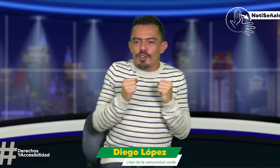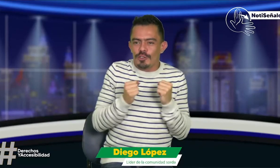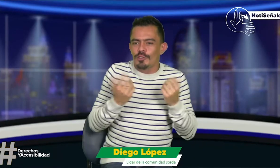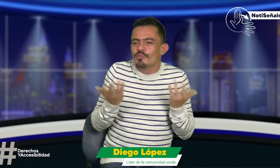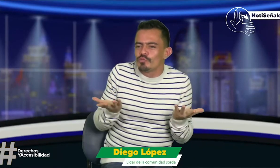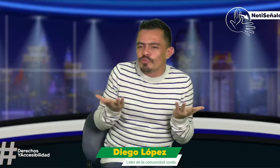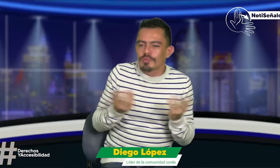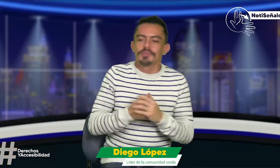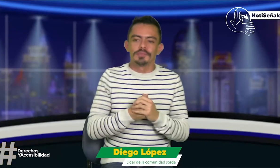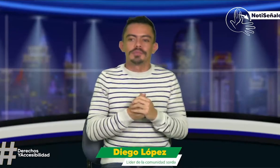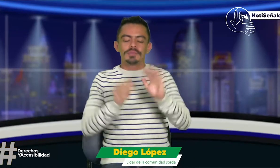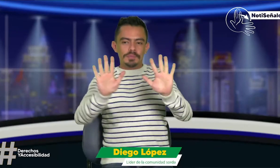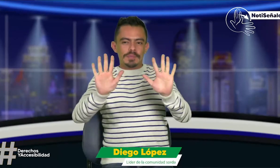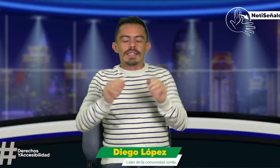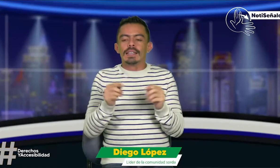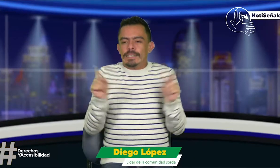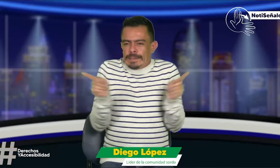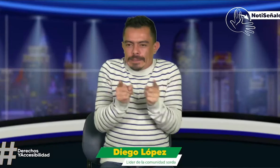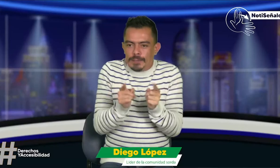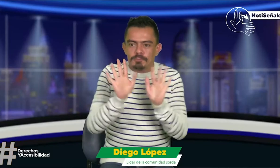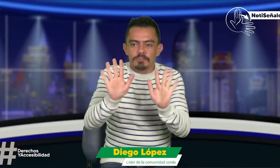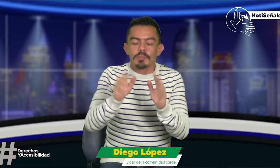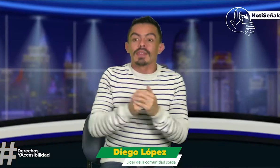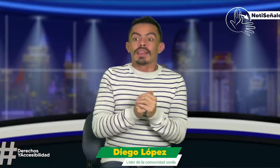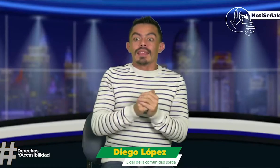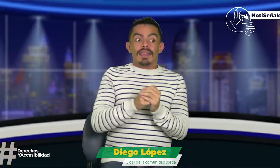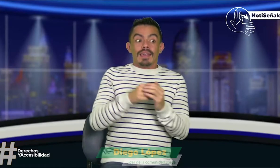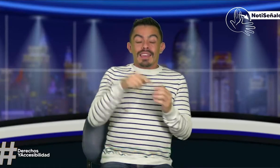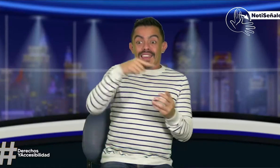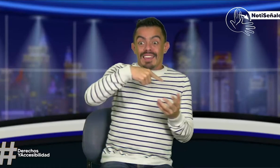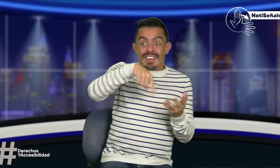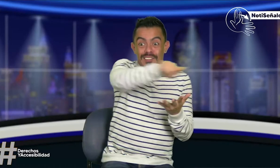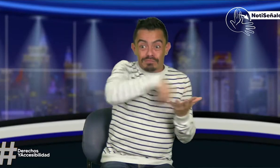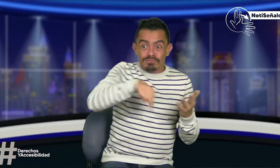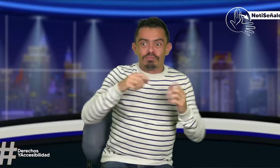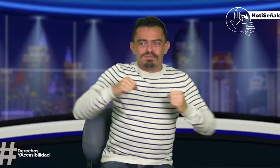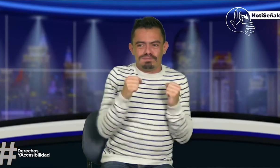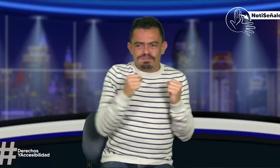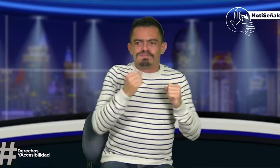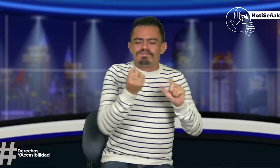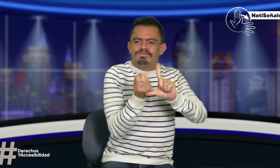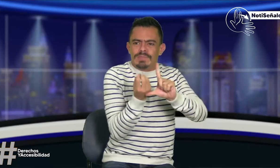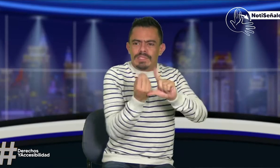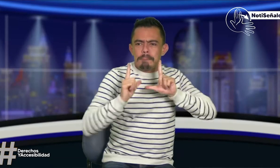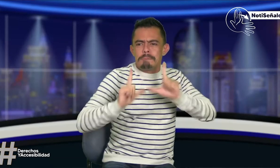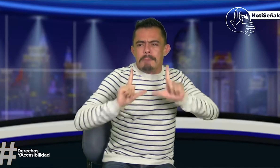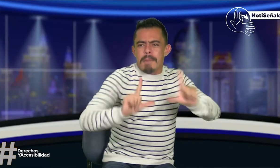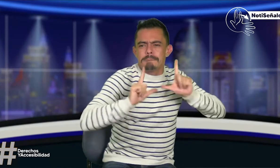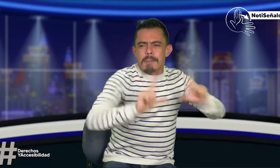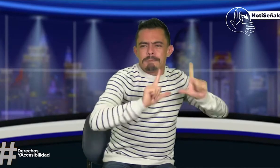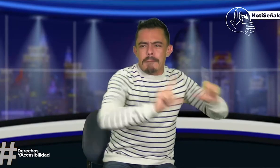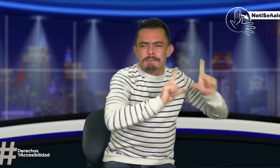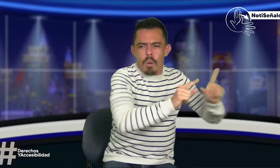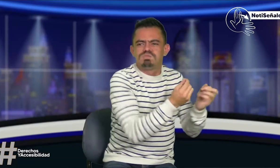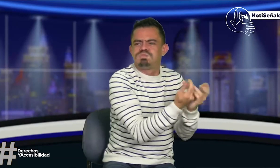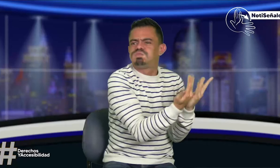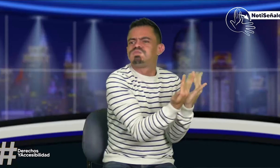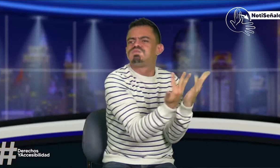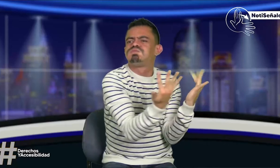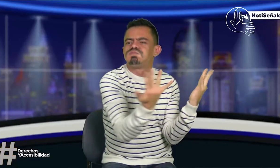El por qué, bueno, el qué estoy acá y pues estoy en Bogotá. Es por eso. Vemos que en Bogotá hay varios